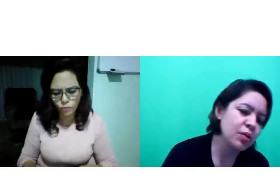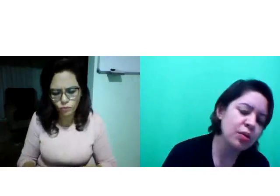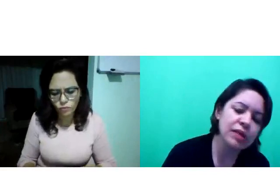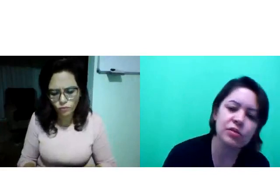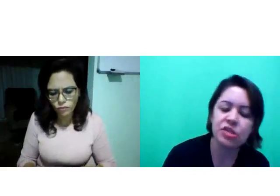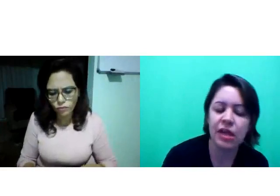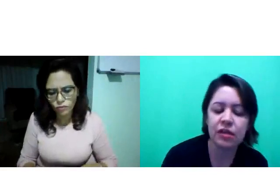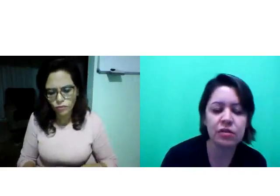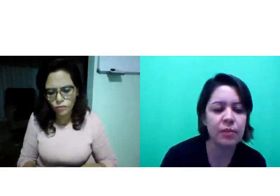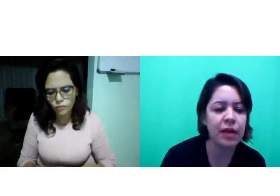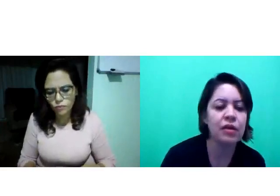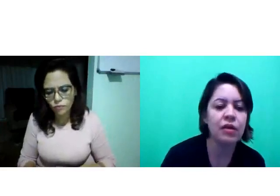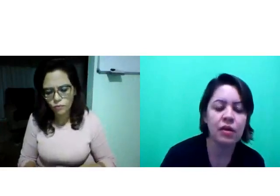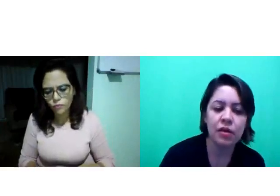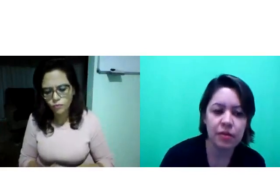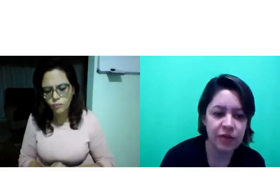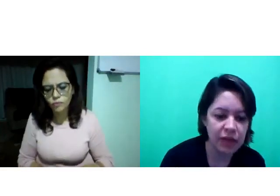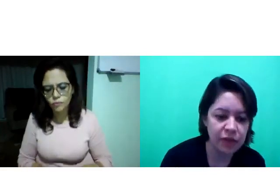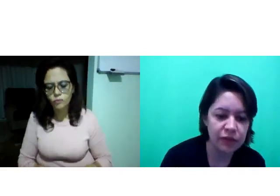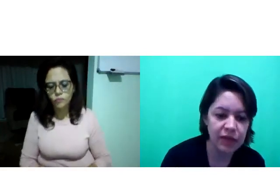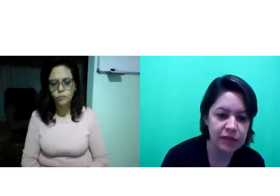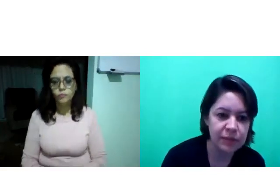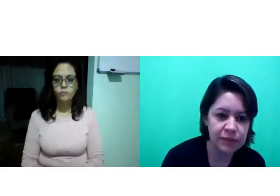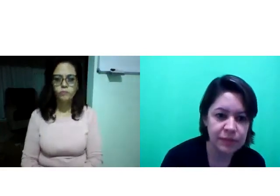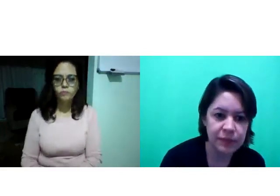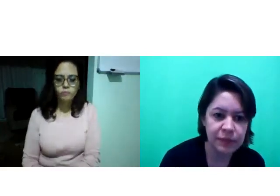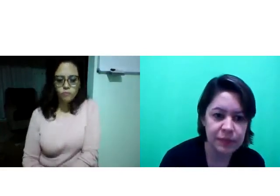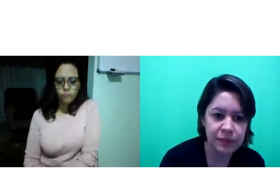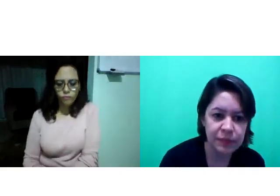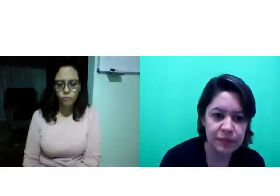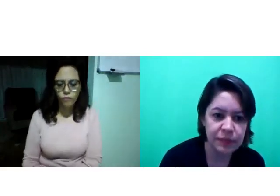repassa ou o contato direto também, fique à vontade.